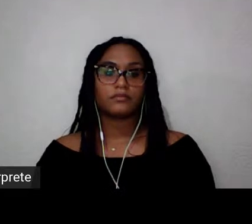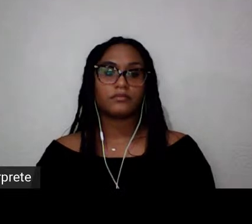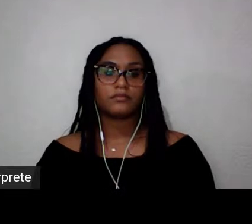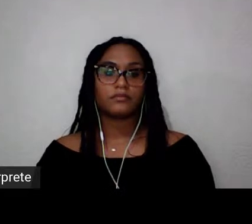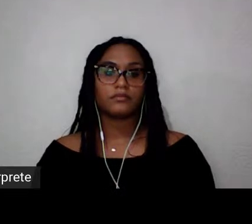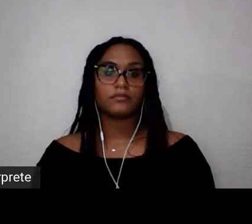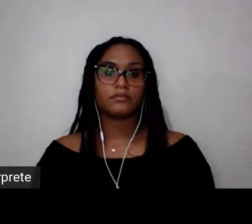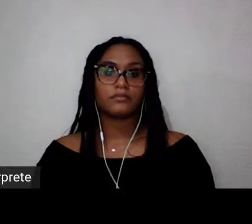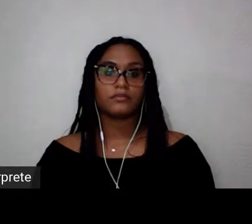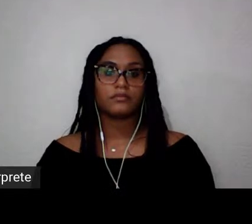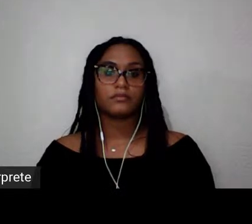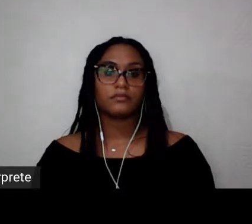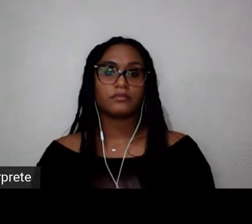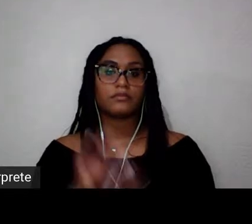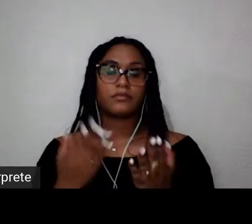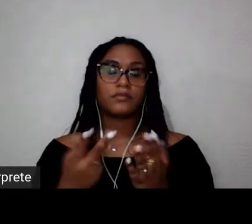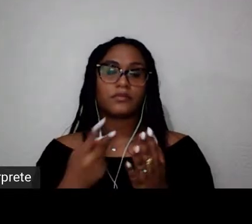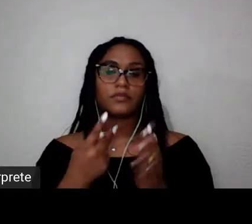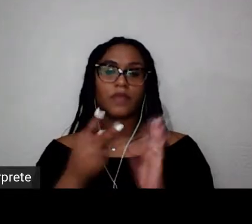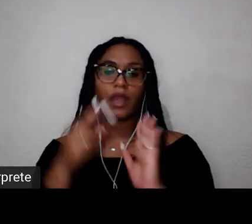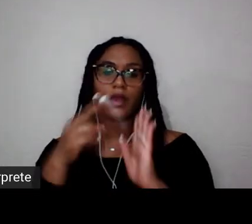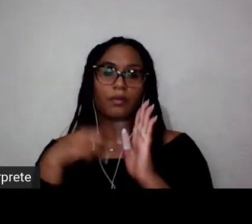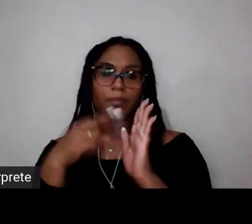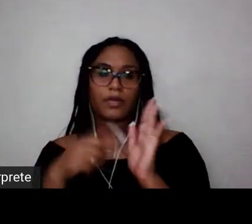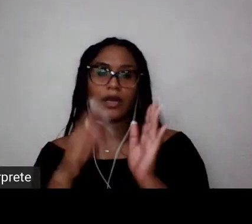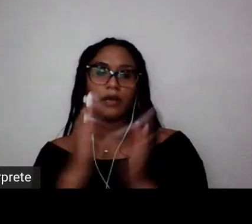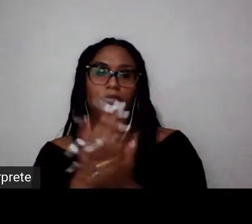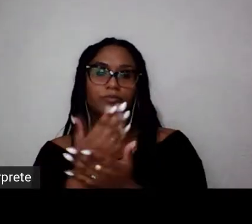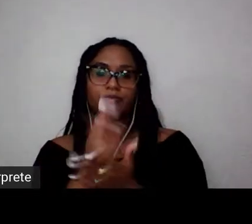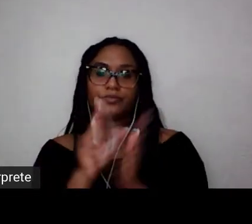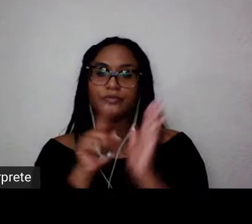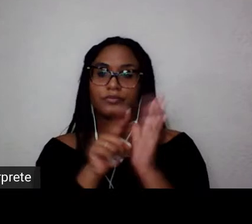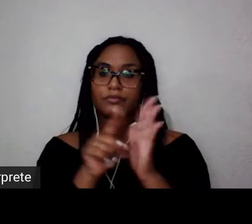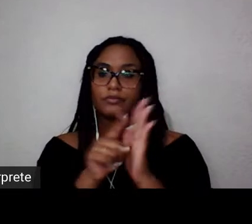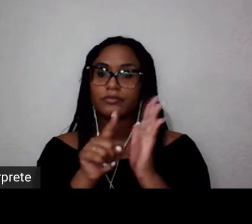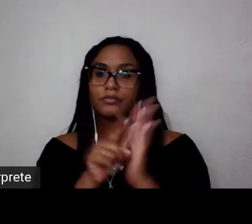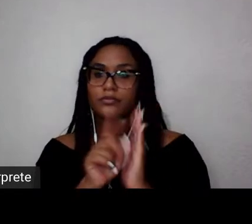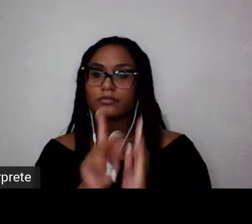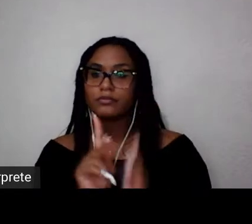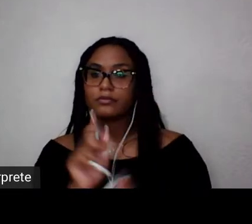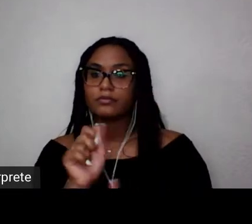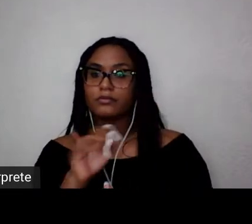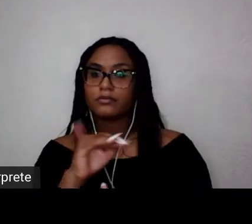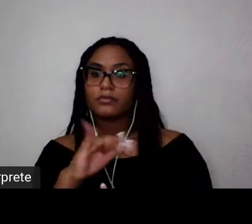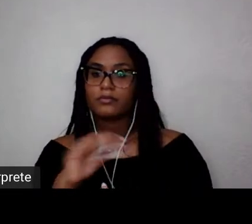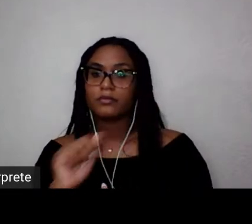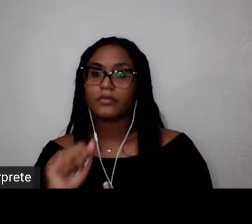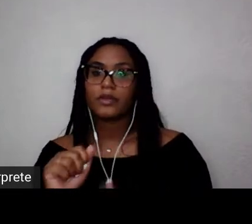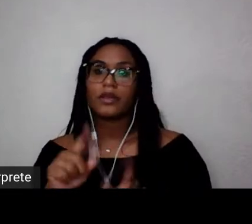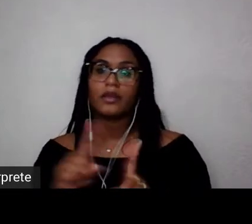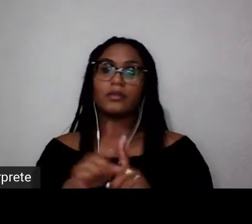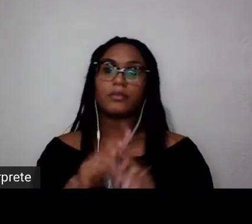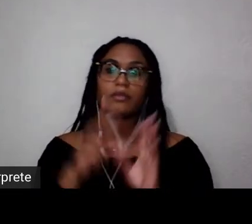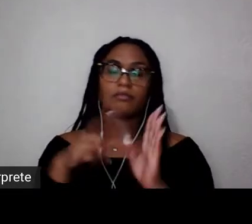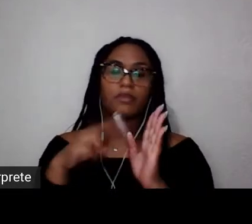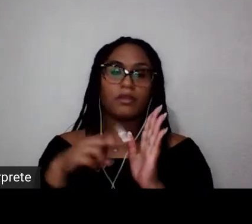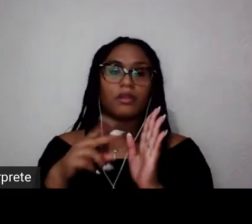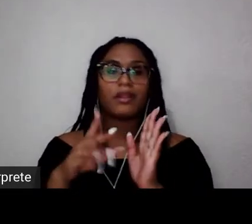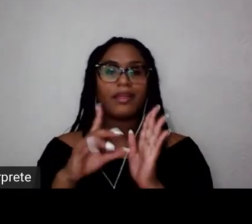Enquanto isso, eu já vou lendo algumas questões para a Kátia e para a Eni, que estão aparecendo, para depois a gente